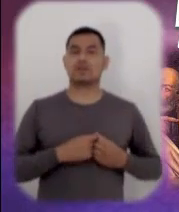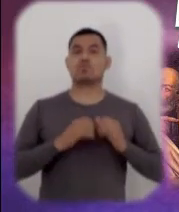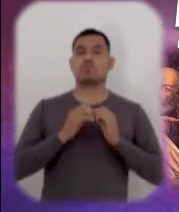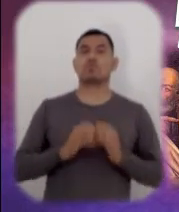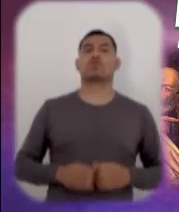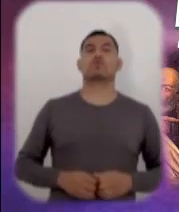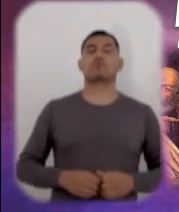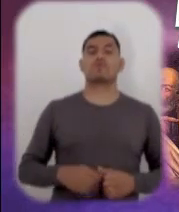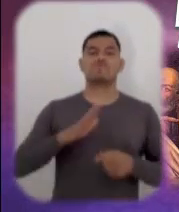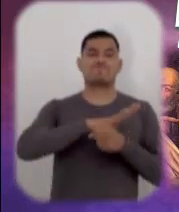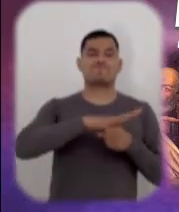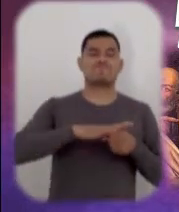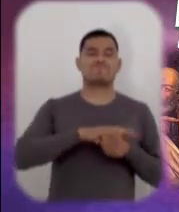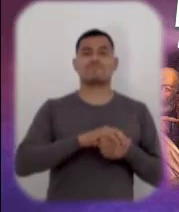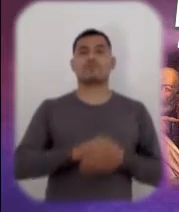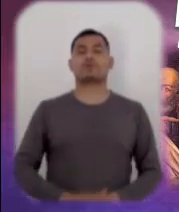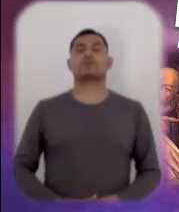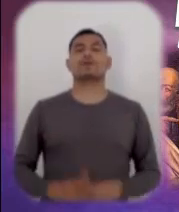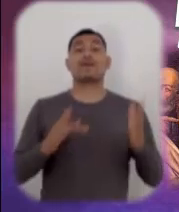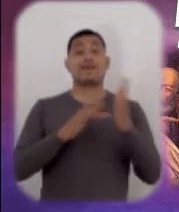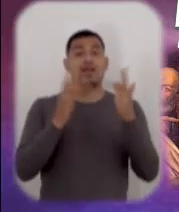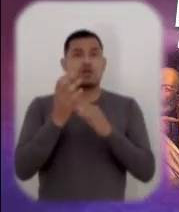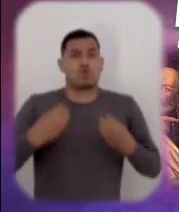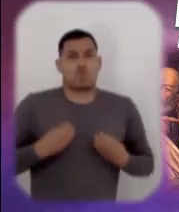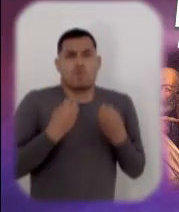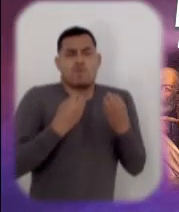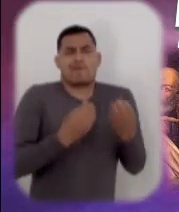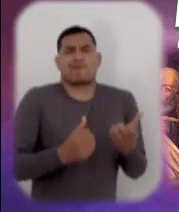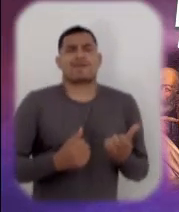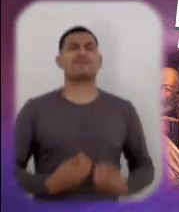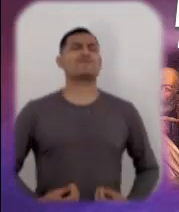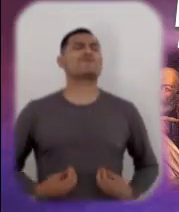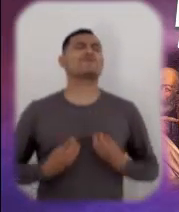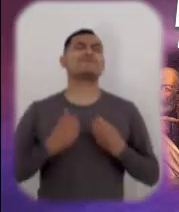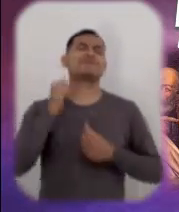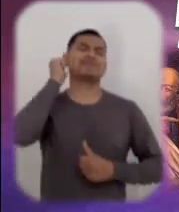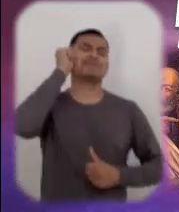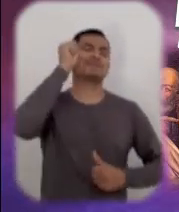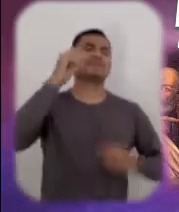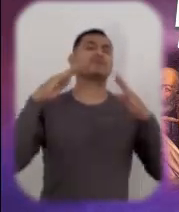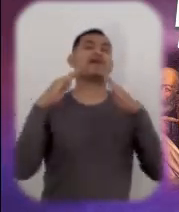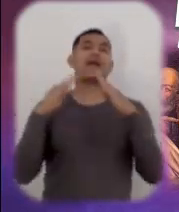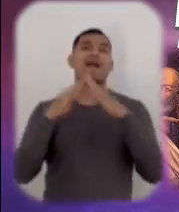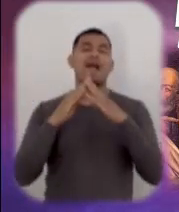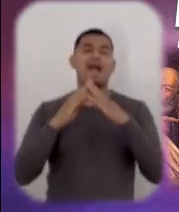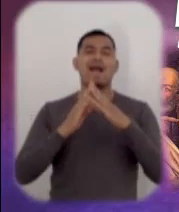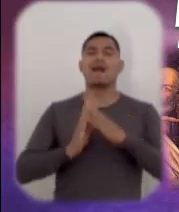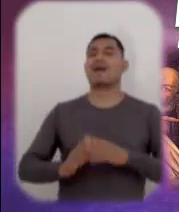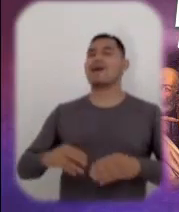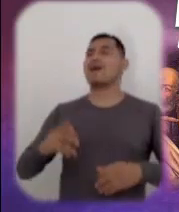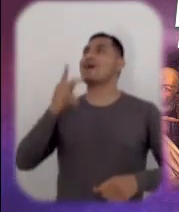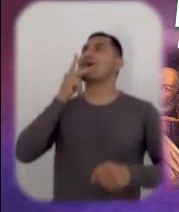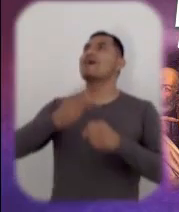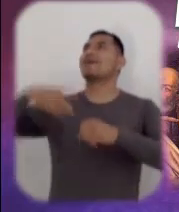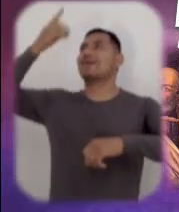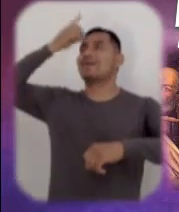la vivencia del amor. Cristo nos dice que la libertad que nos ofrece nos da la posibilidad de estar siempre en